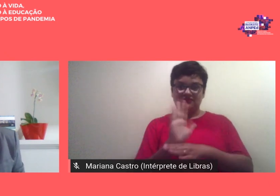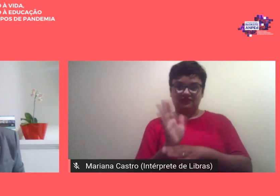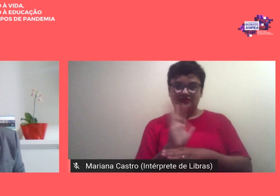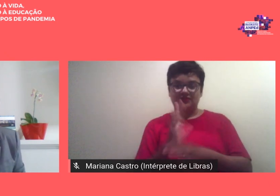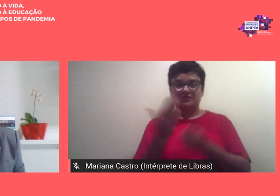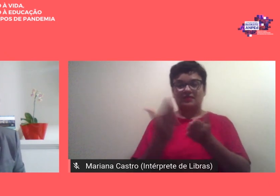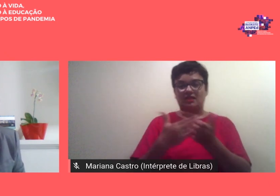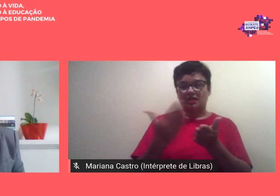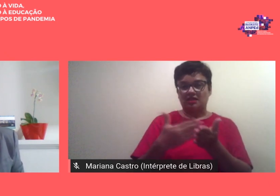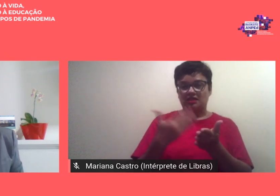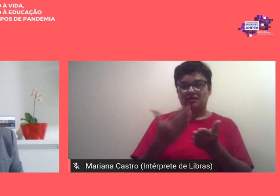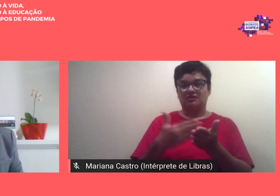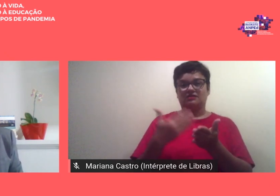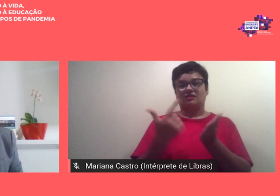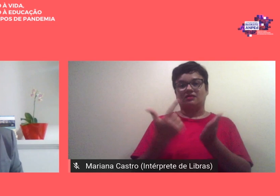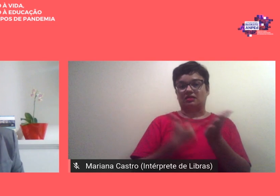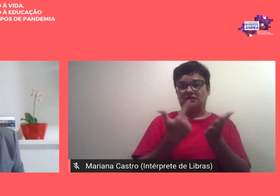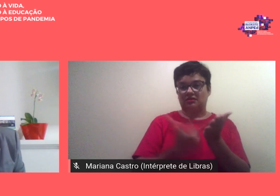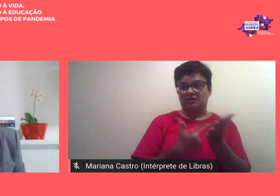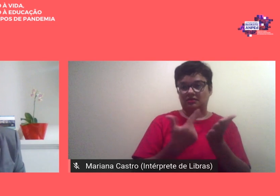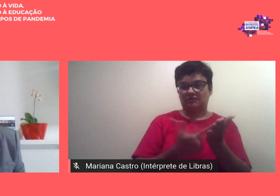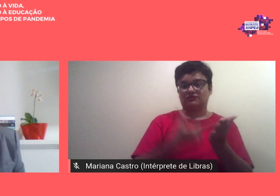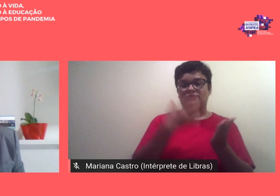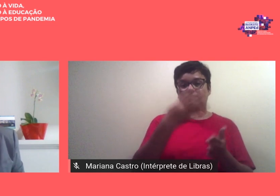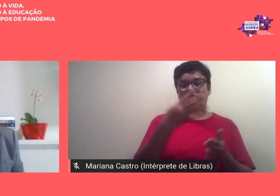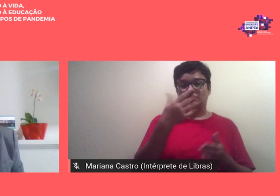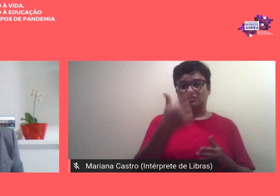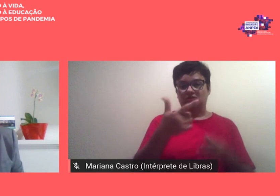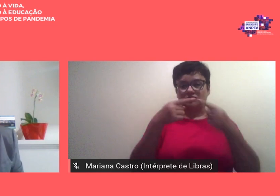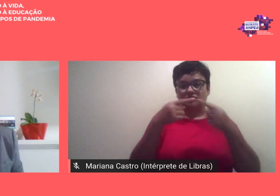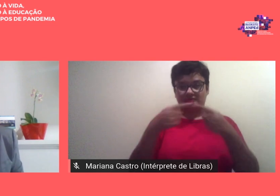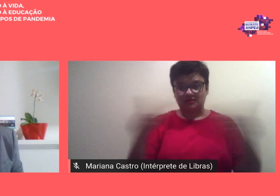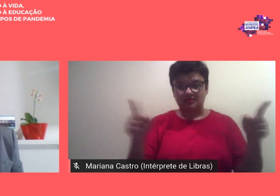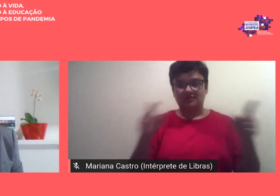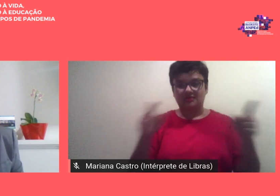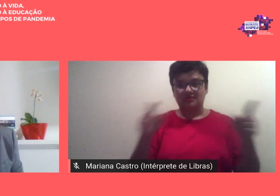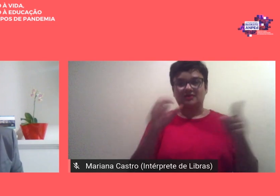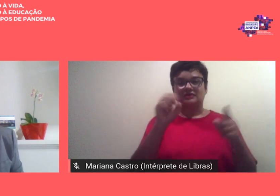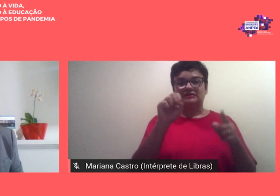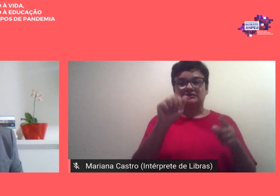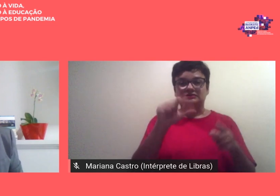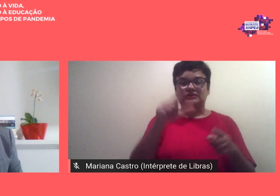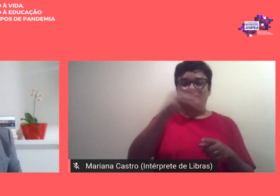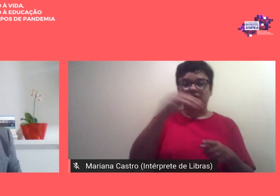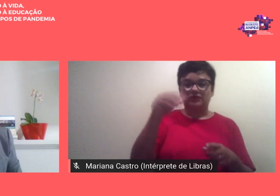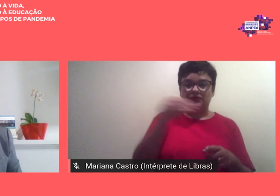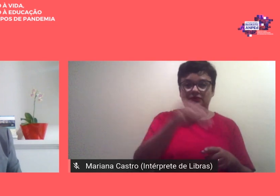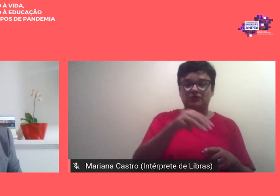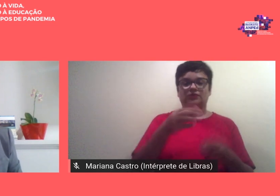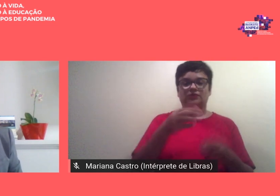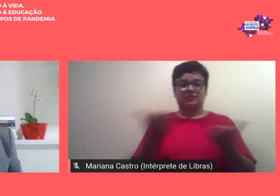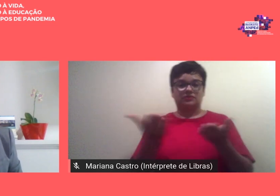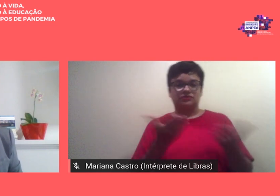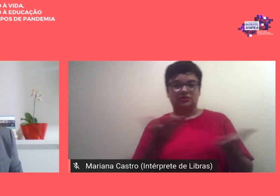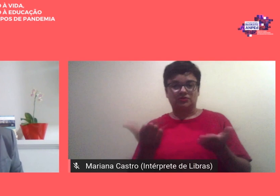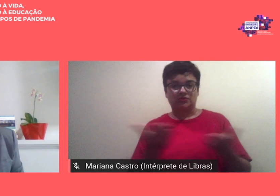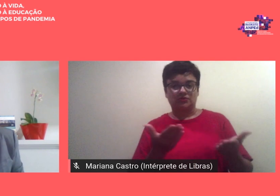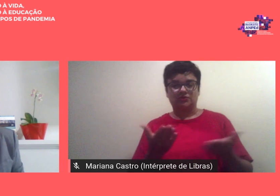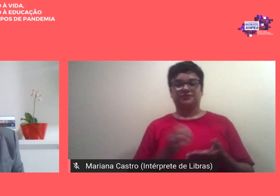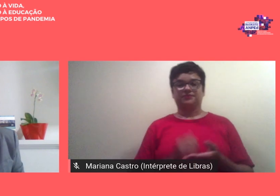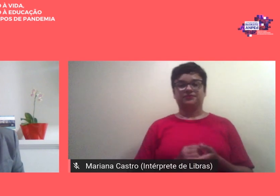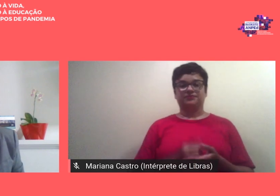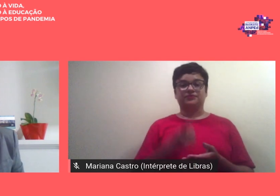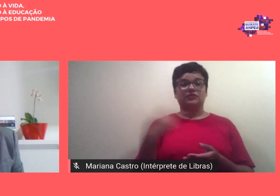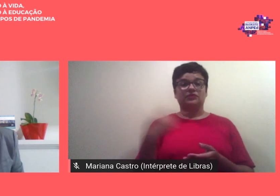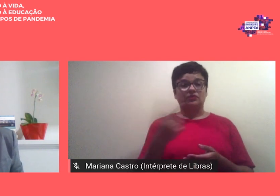os 42 livros as salas com mediadores com monitores então com isso nós tivemos aí